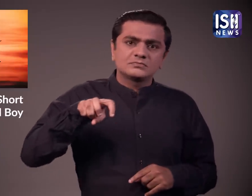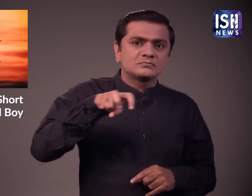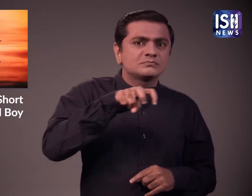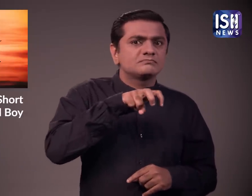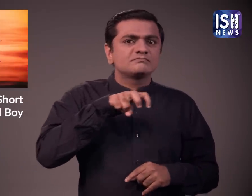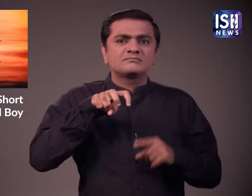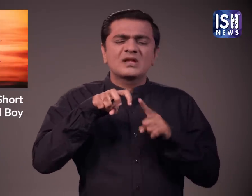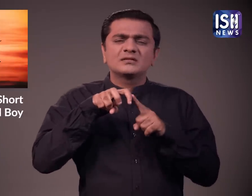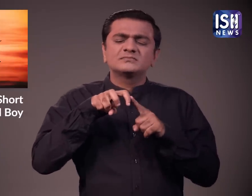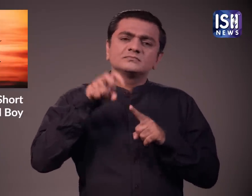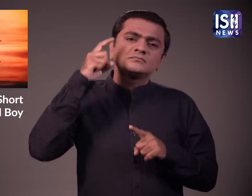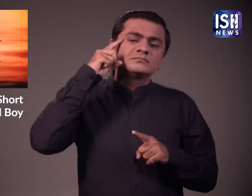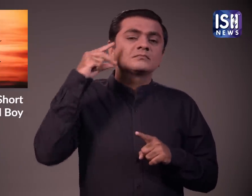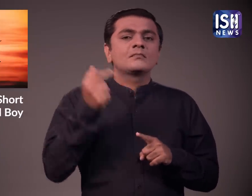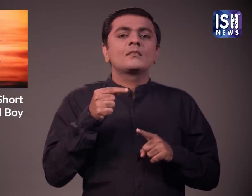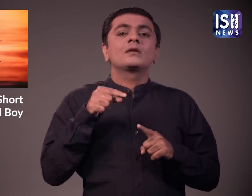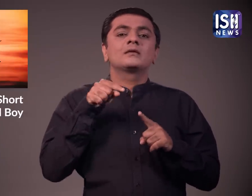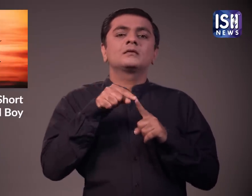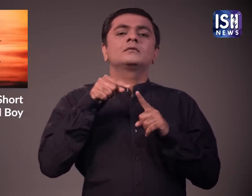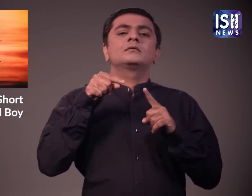परिशान शत्रुग्न बात्रुम में गया